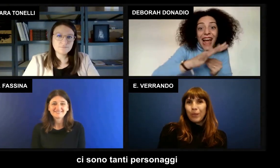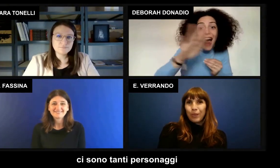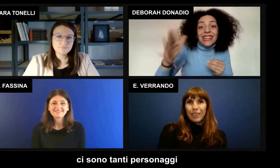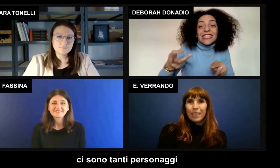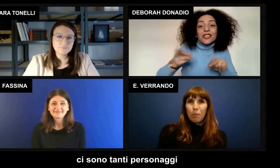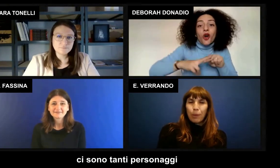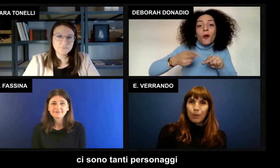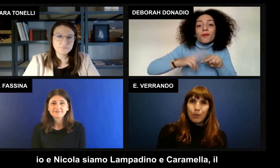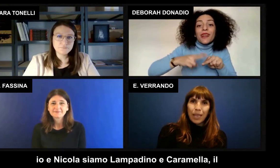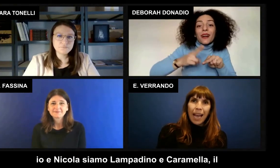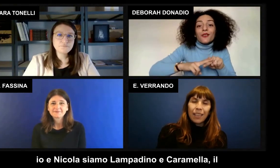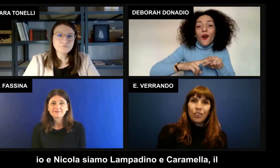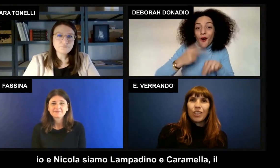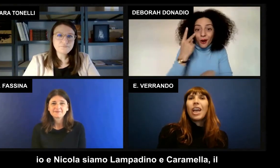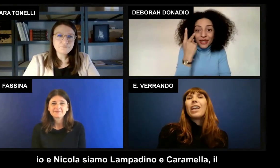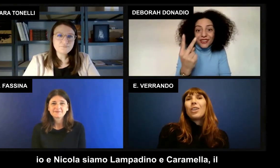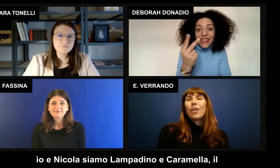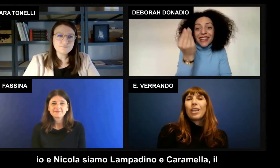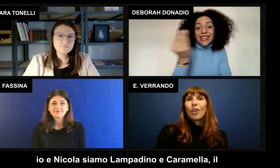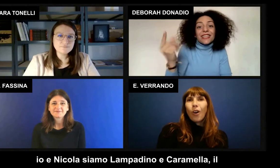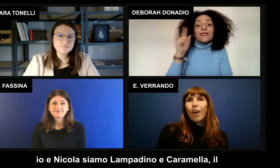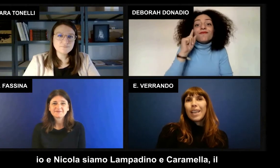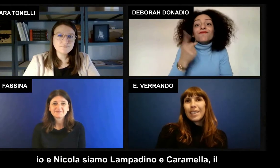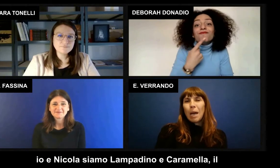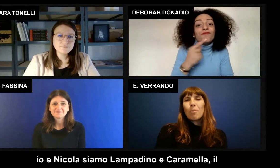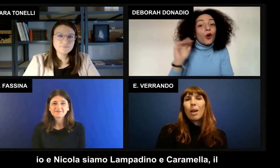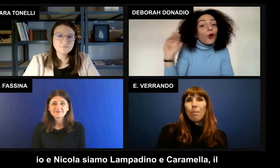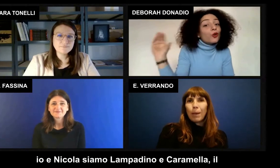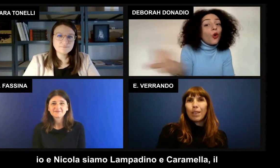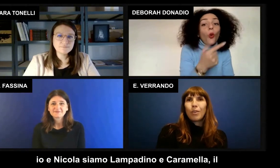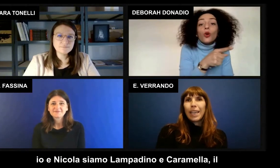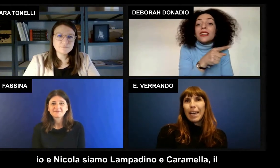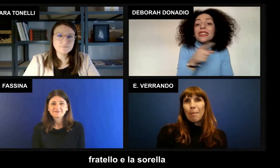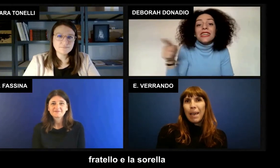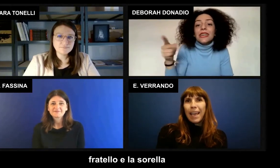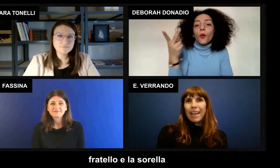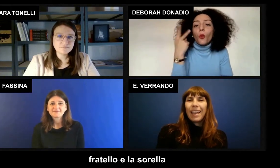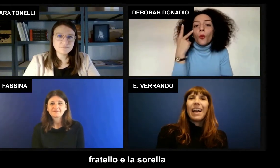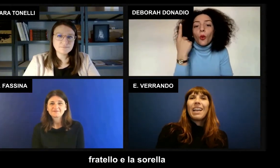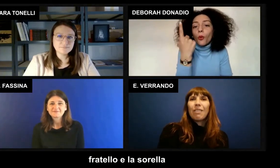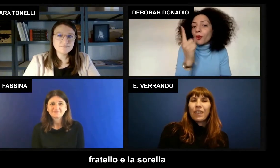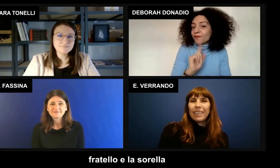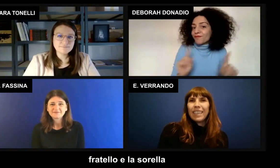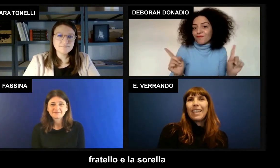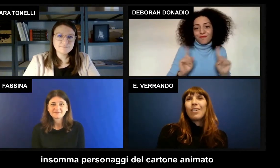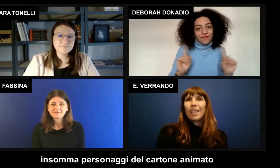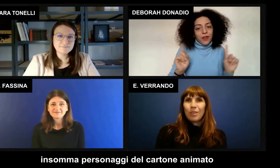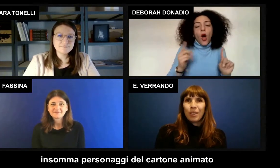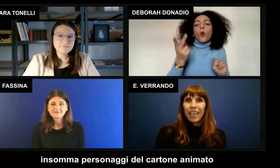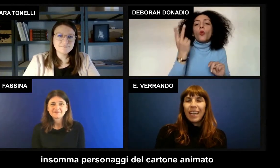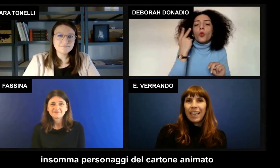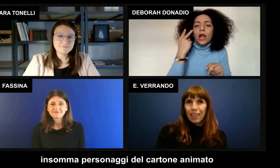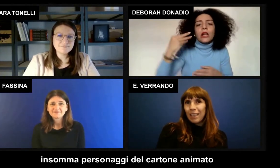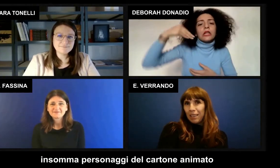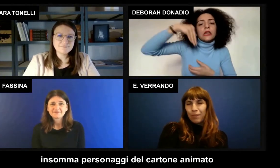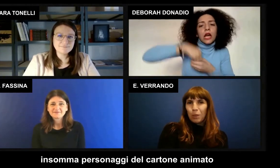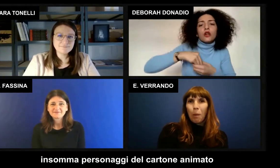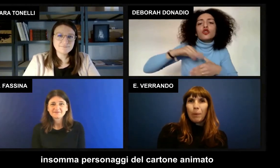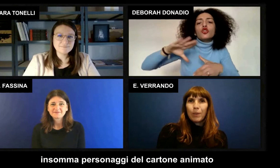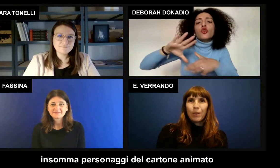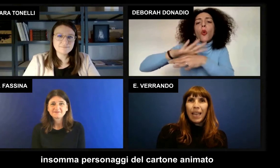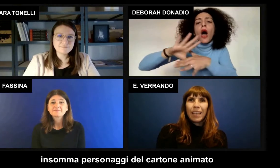sono tanti personaggi io e Nicola siamo Lampadino e Caramella il fratello e la sorella